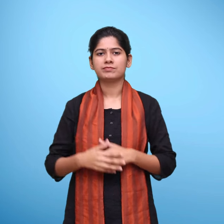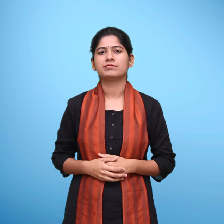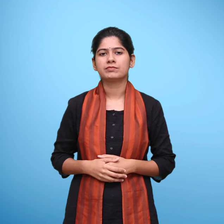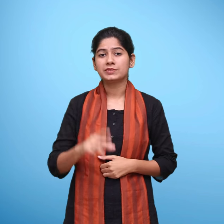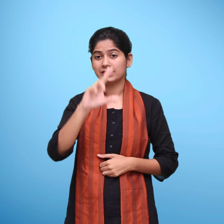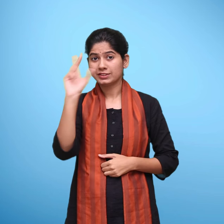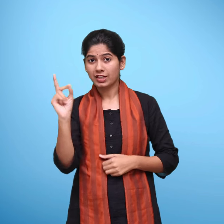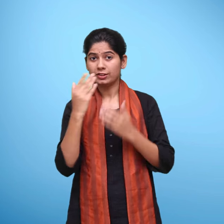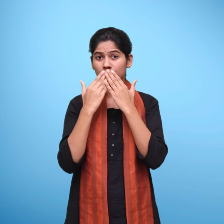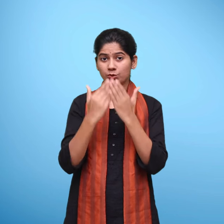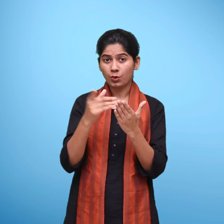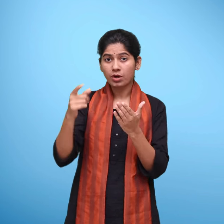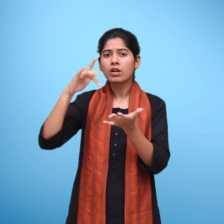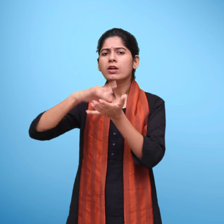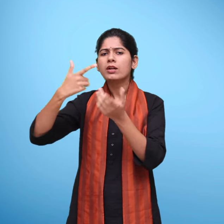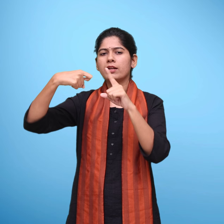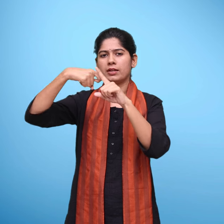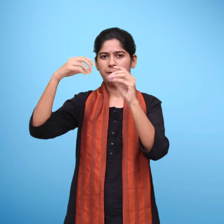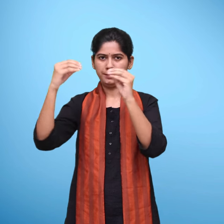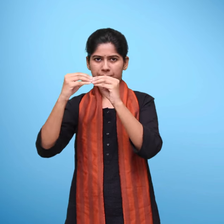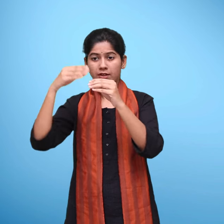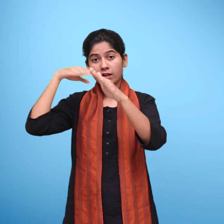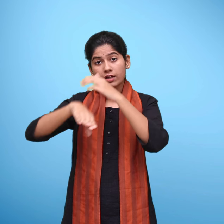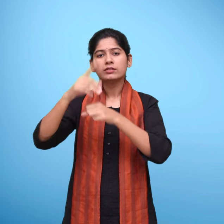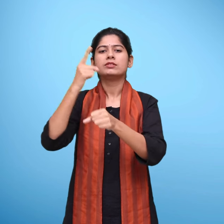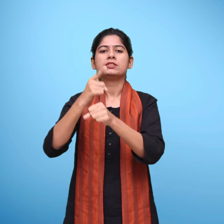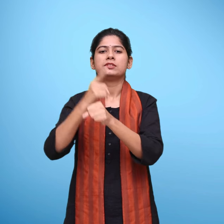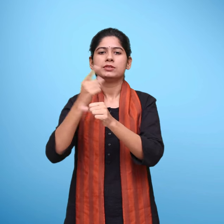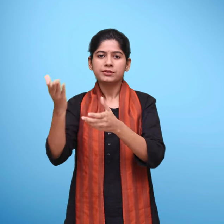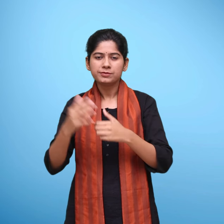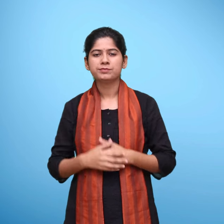कॉडिया बसंती भगवानपुरहाट सिवान बिहार